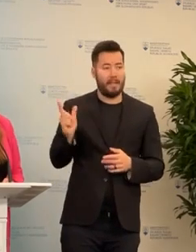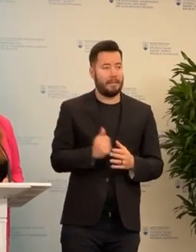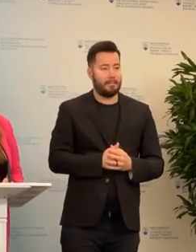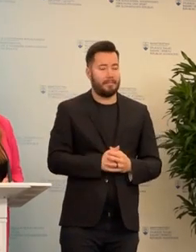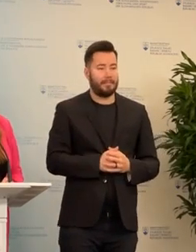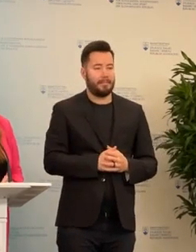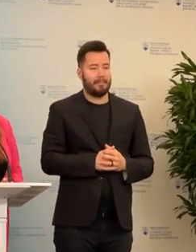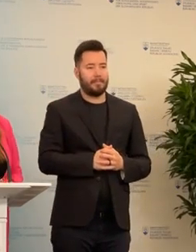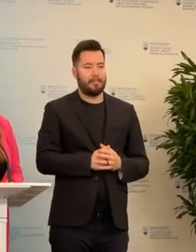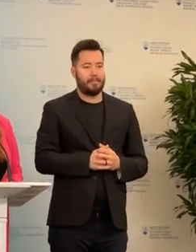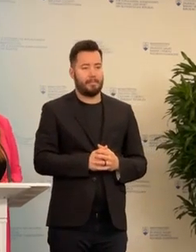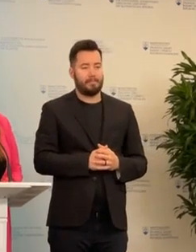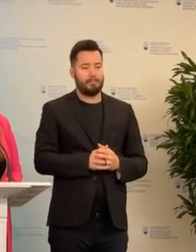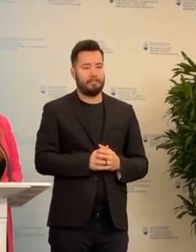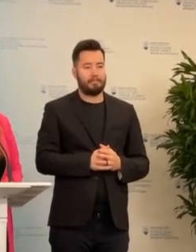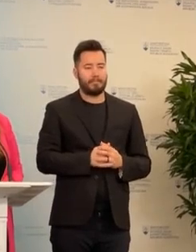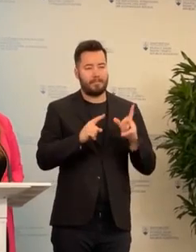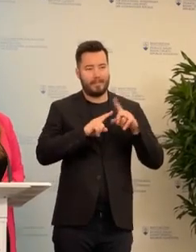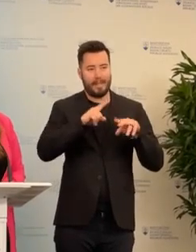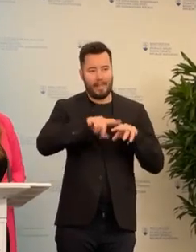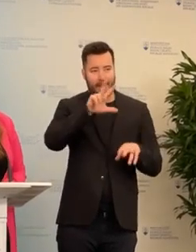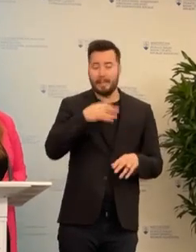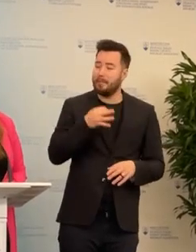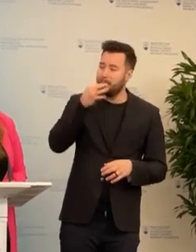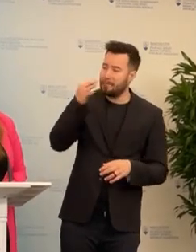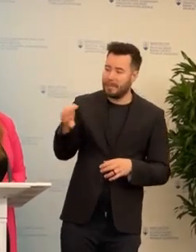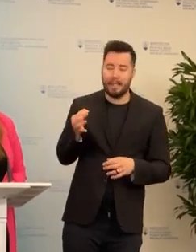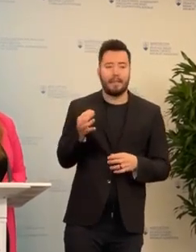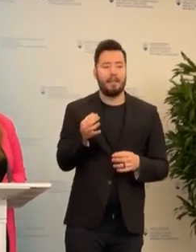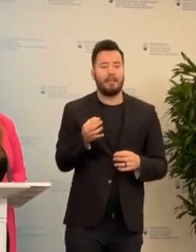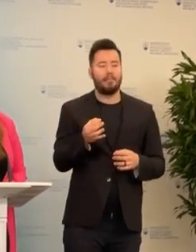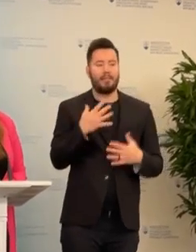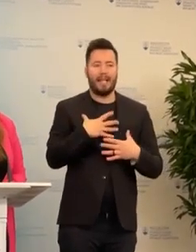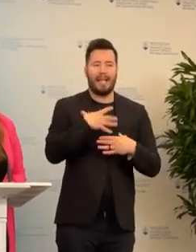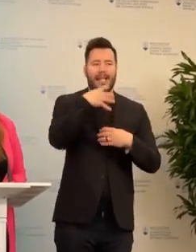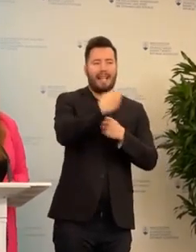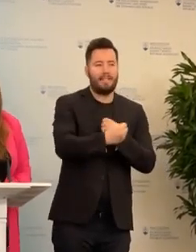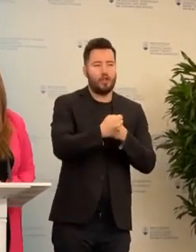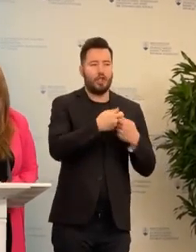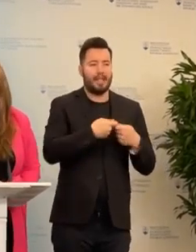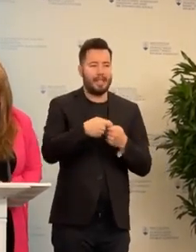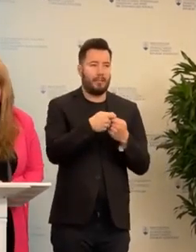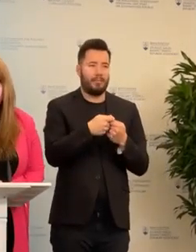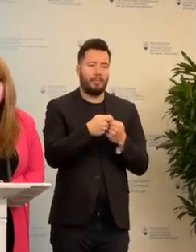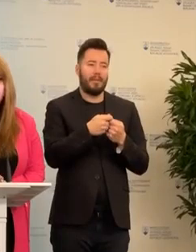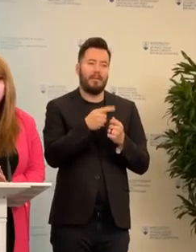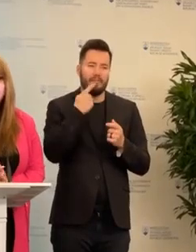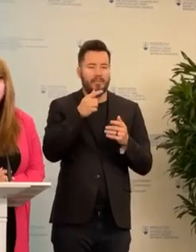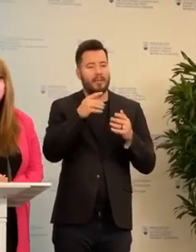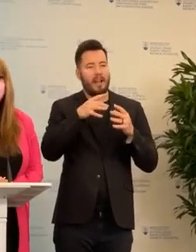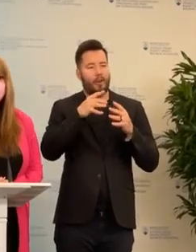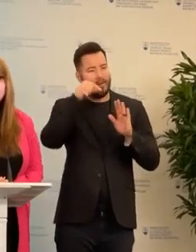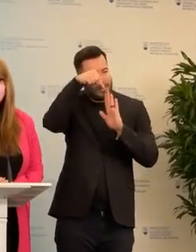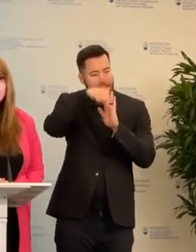Prosím, ja sa chcem opýtať, či sa dá povedať konkrétne, že čo vlastne ten intervenčný tým, akože čo môžu od nich čakať